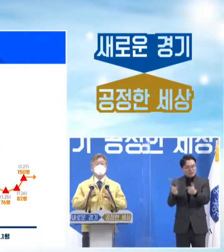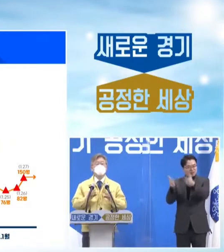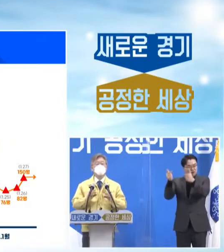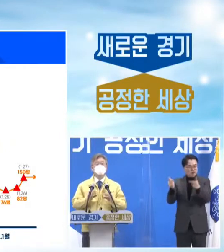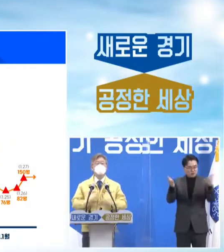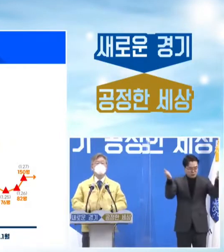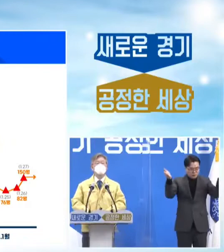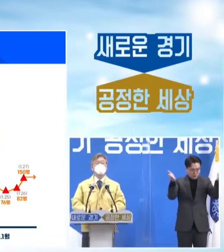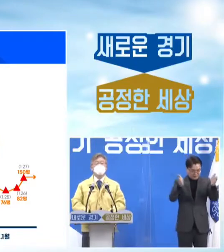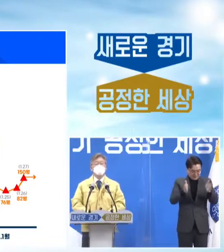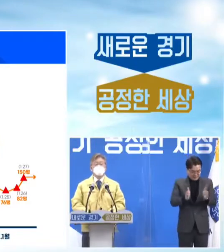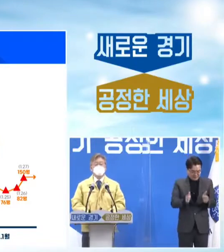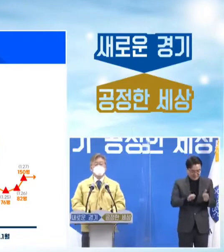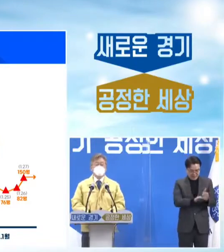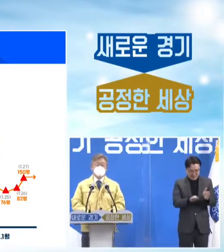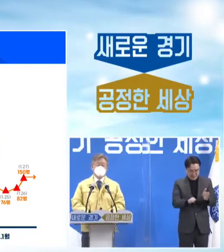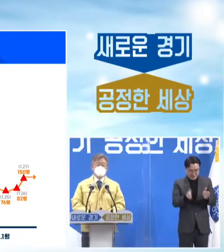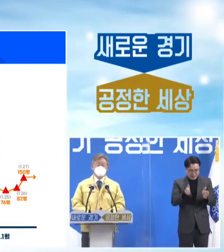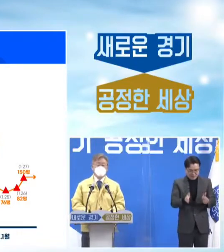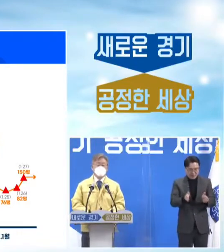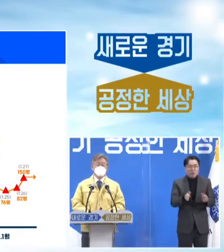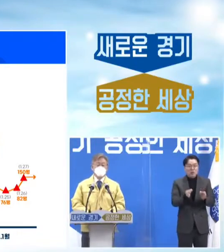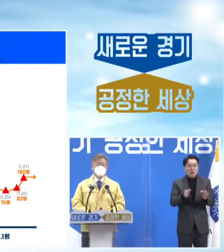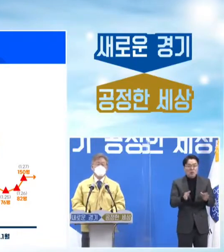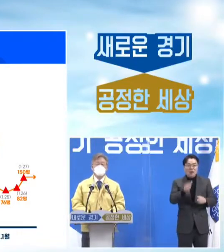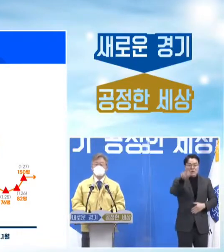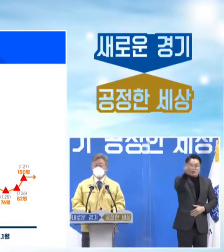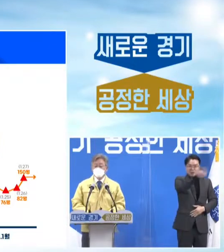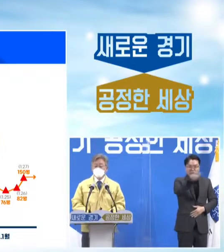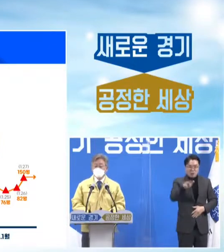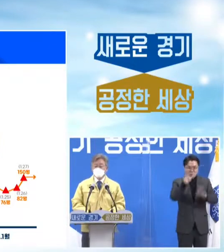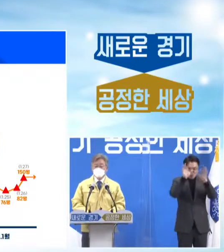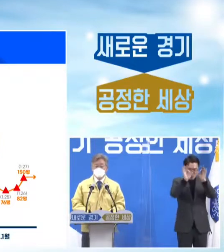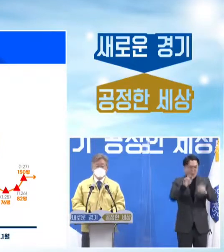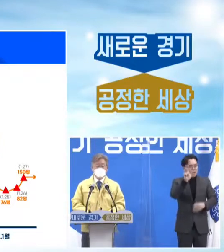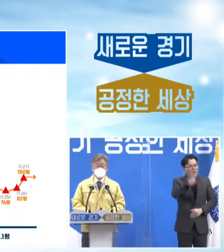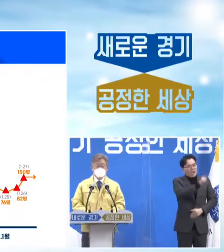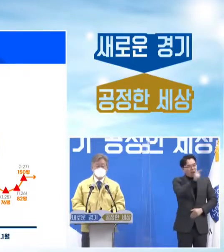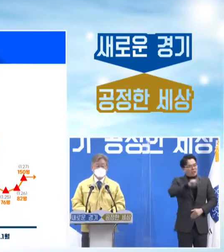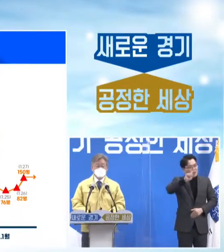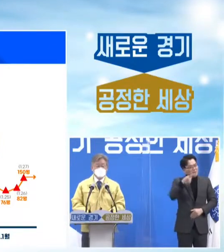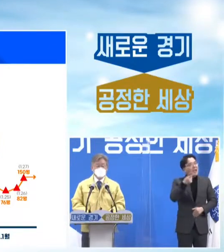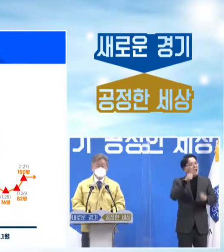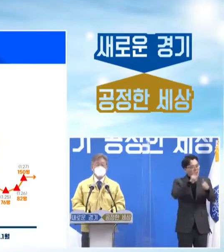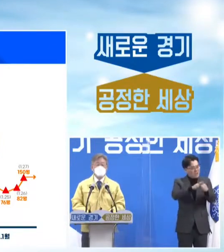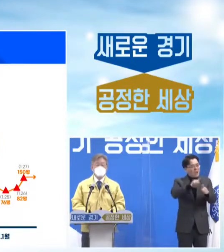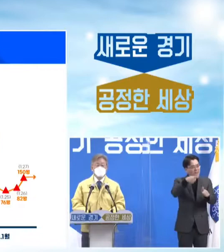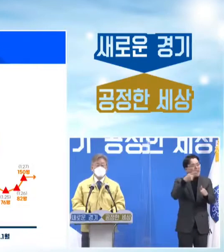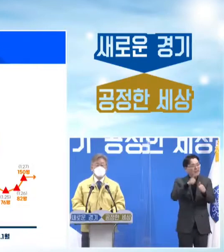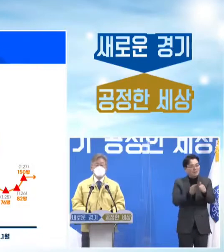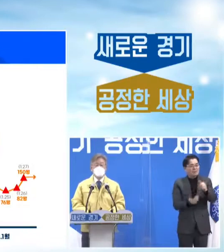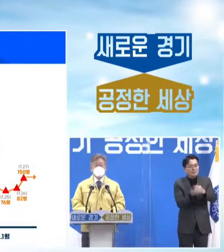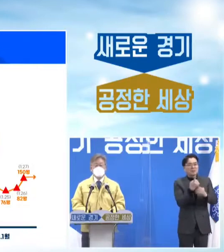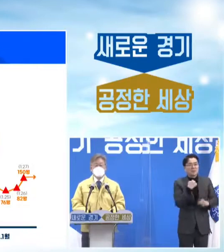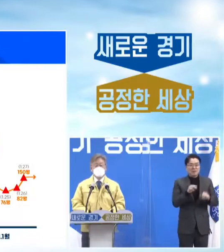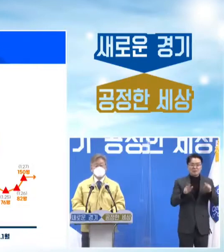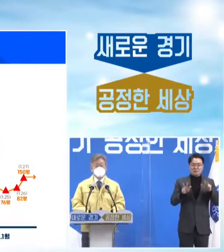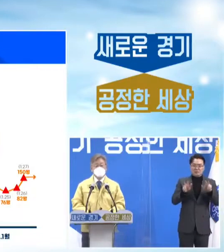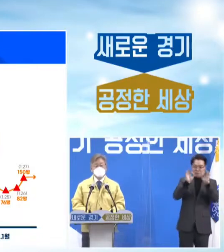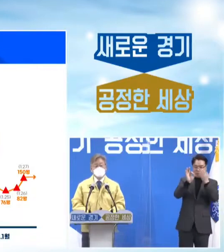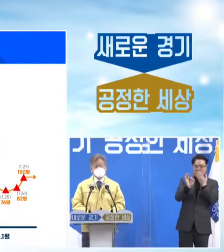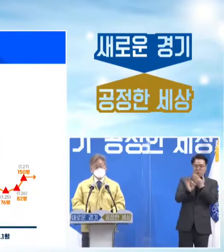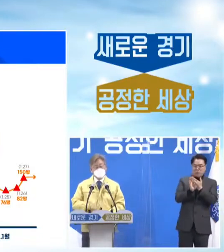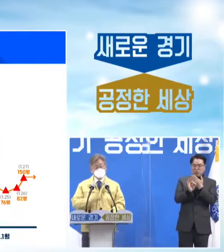저점이 전국 단위로 보면 100명 전후였습니다. 그런데 지금 고점이 1000명이 된